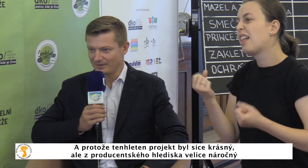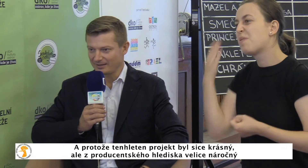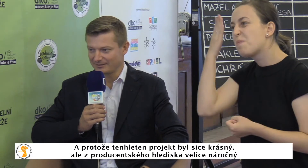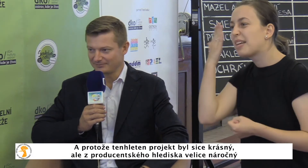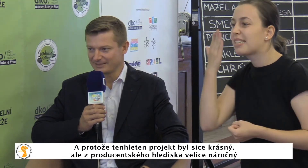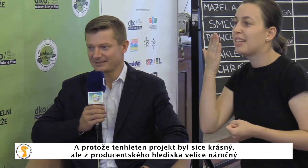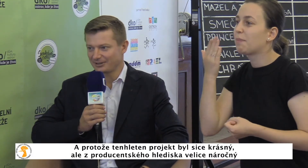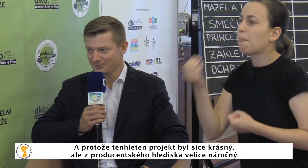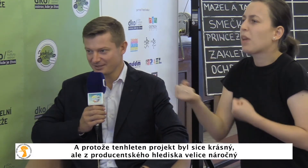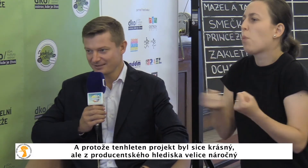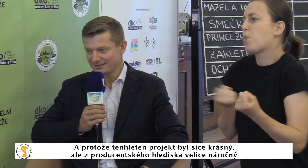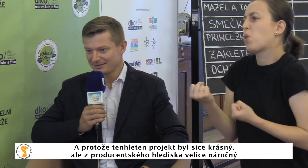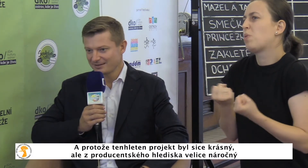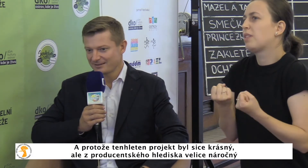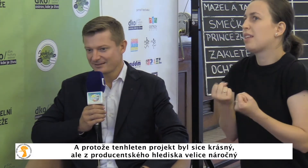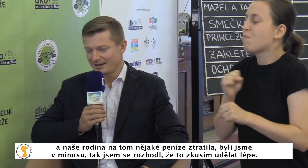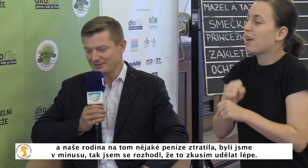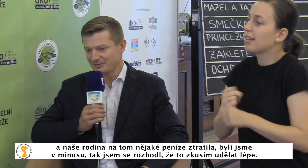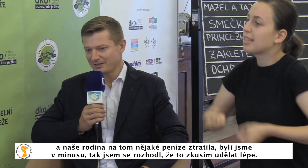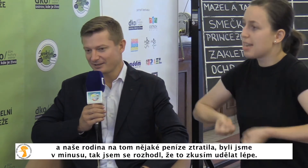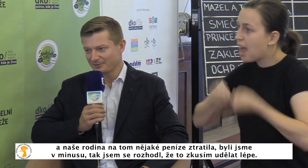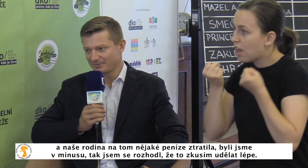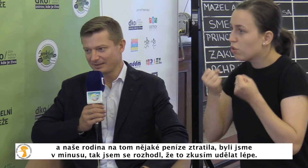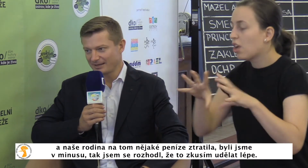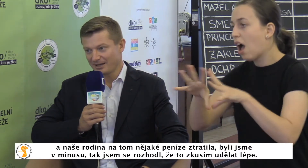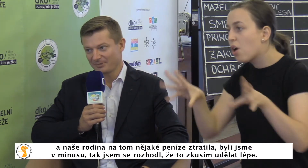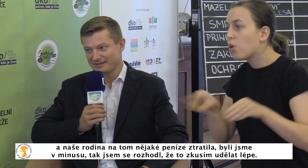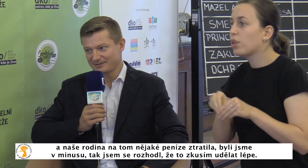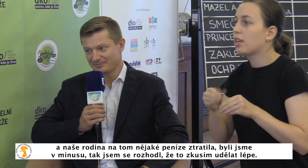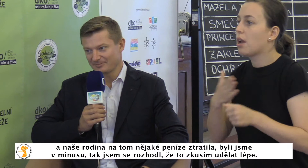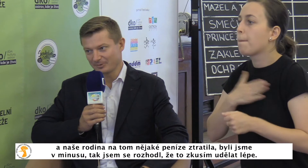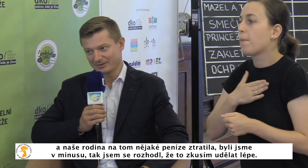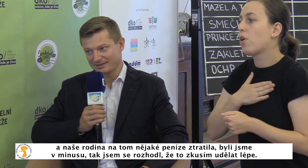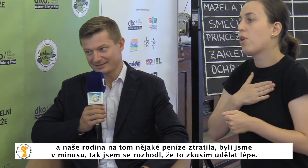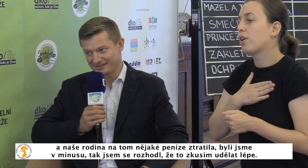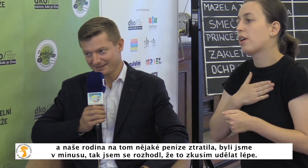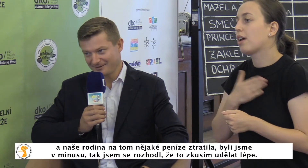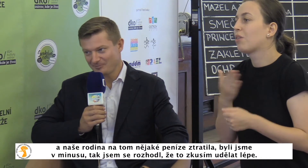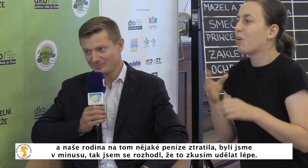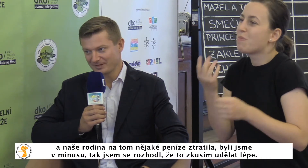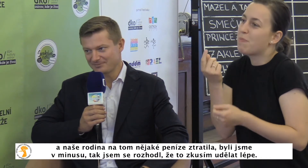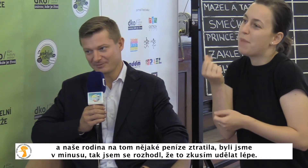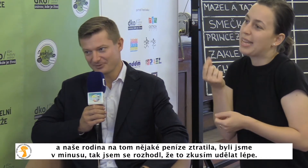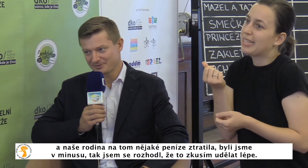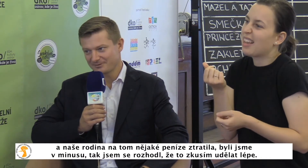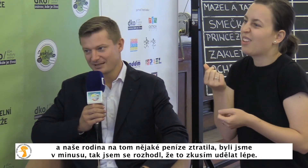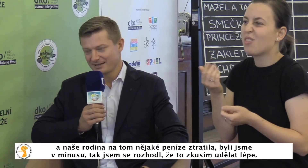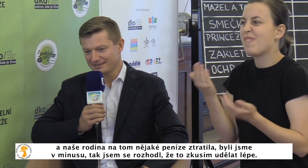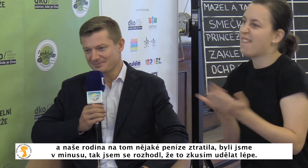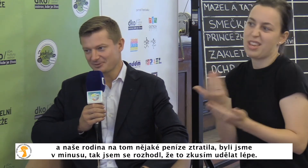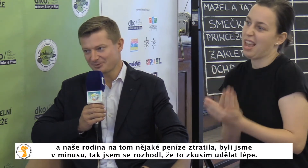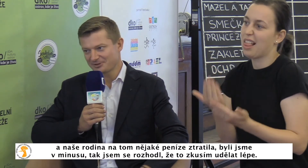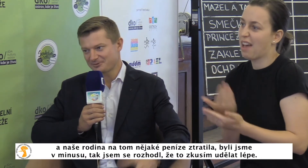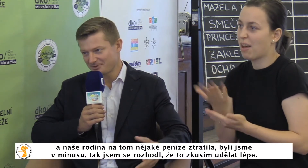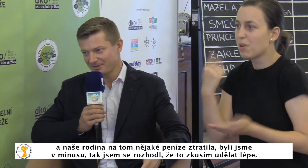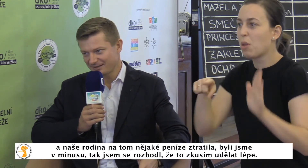velice náročný a naše rodina na tom nějaké peníze ztratila, byli jsme v mínusu, tak